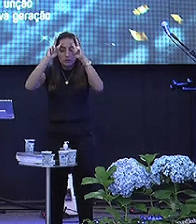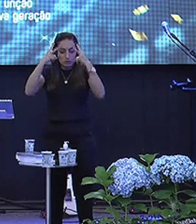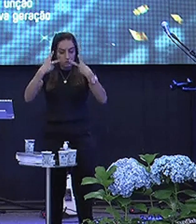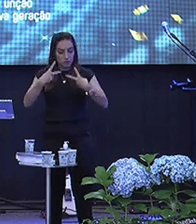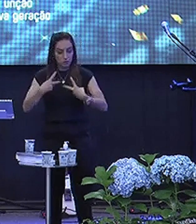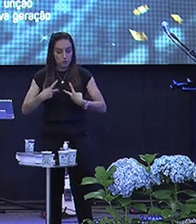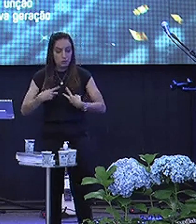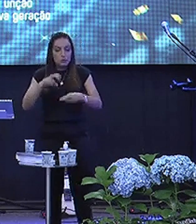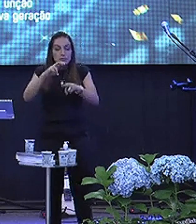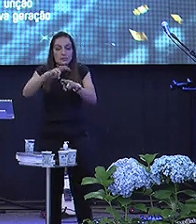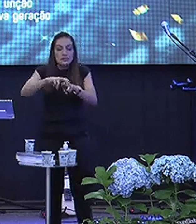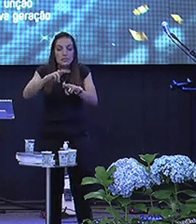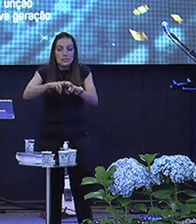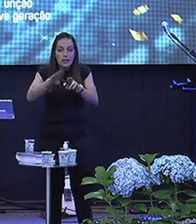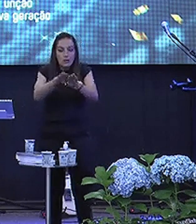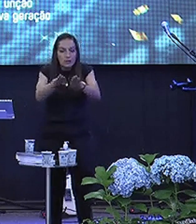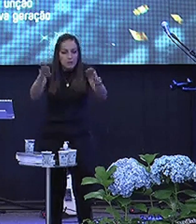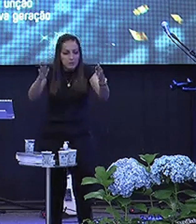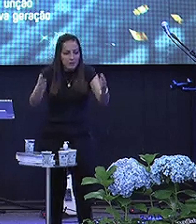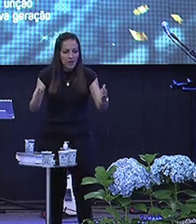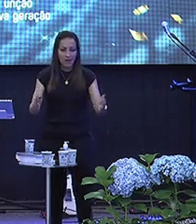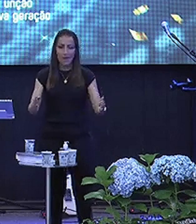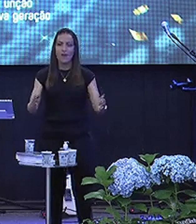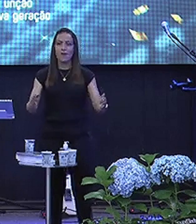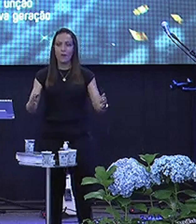Sentado Numa mesa